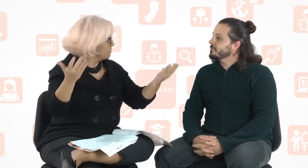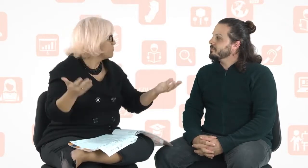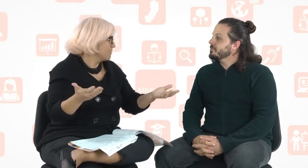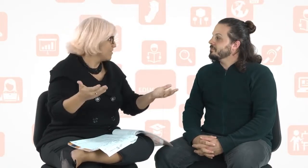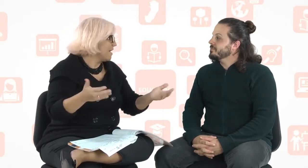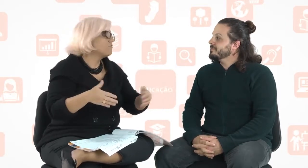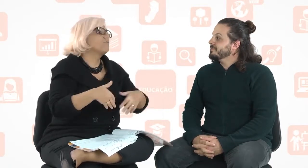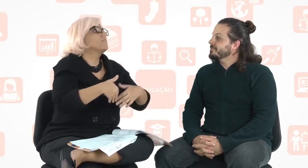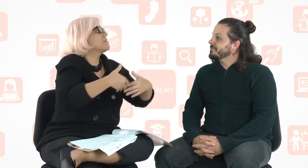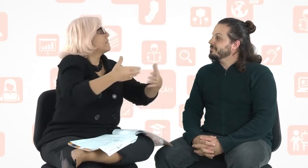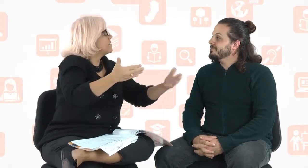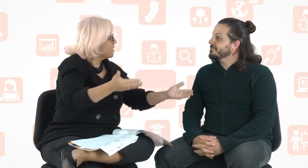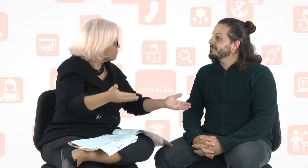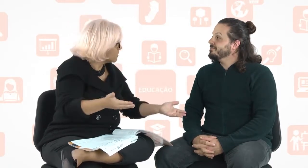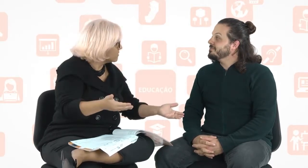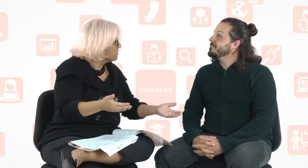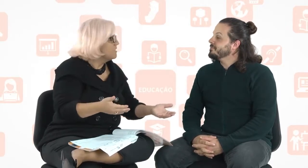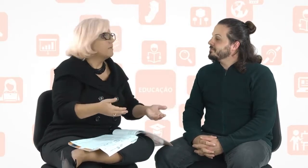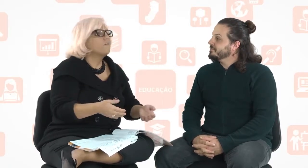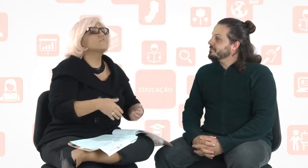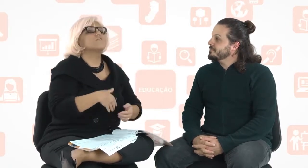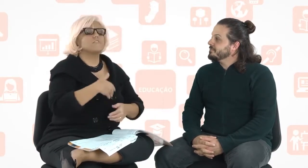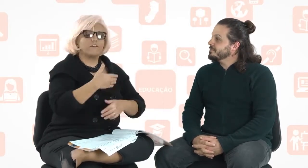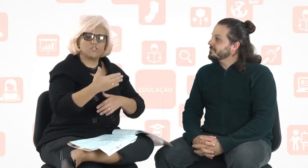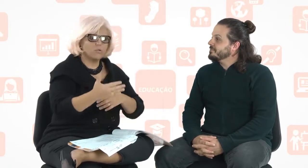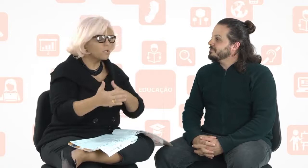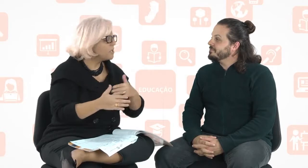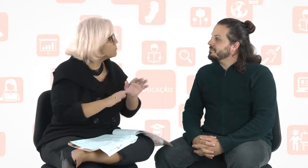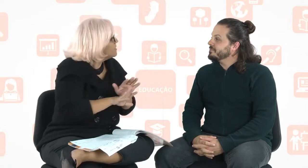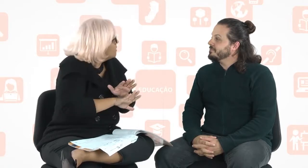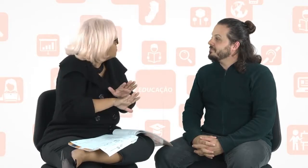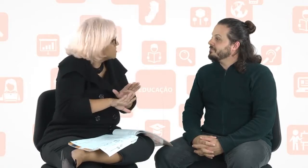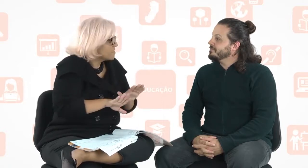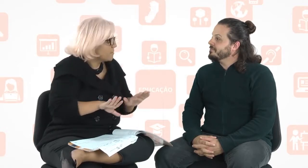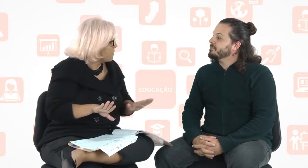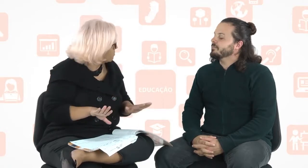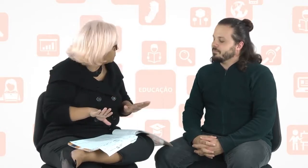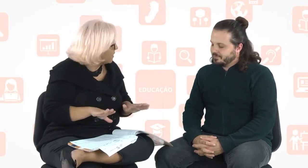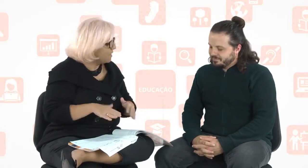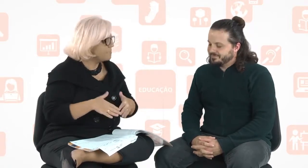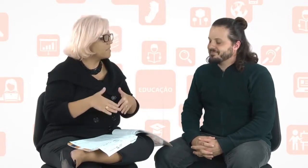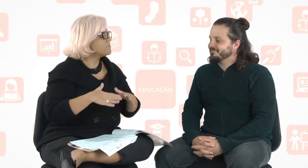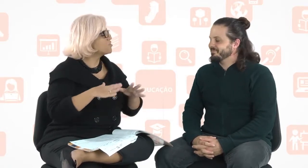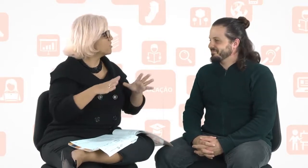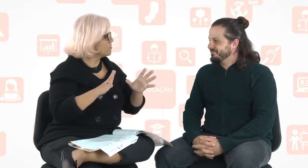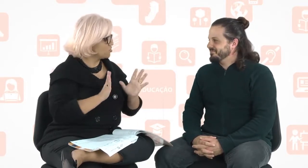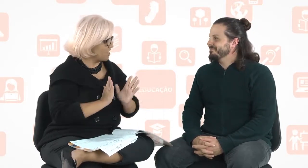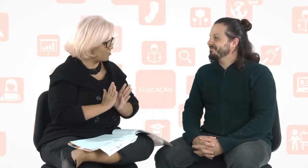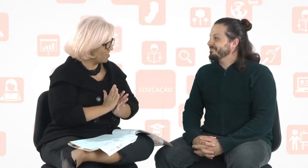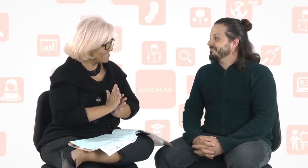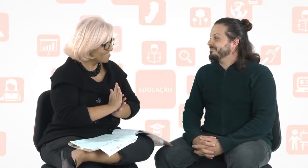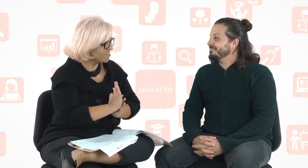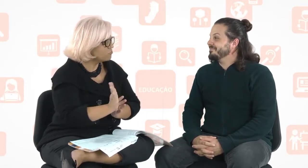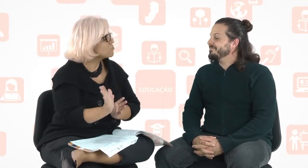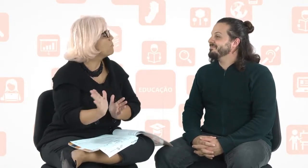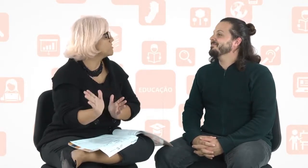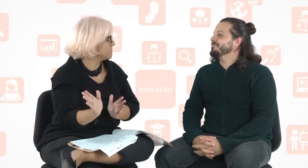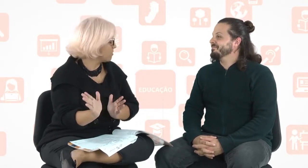aluno na verdade, for fazer a matrícula, você já vai dialogando, não precisa ter medo, ele mesmo vai te dando a direção de como você vai